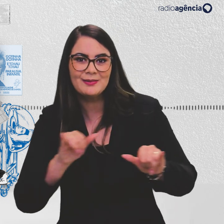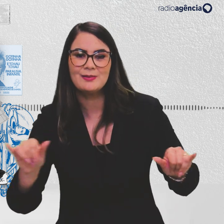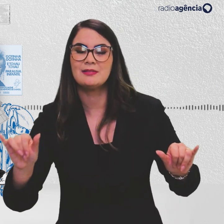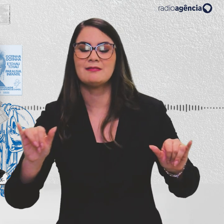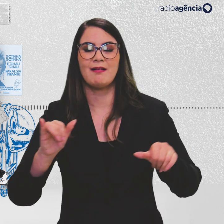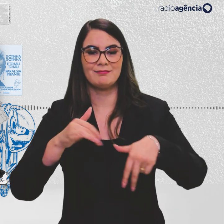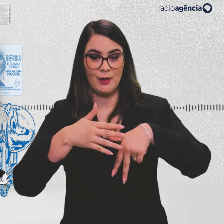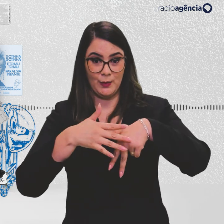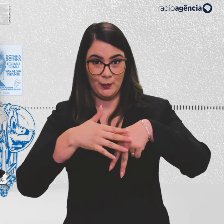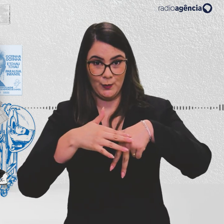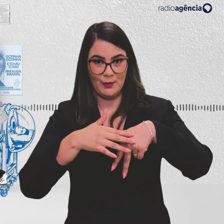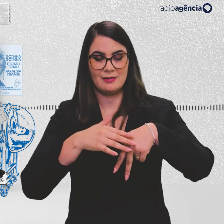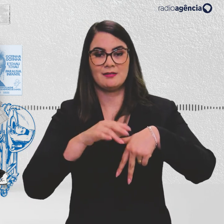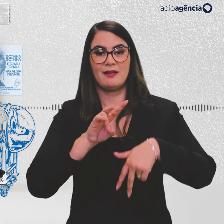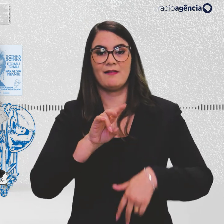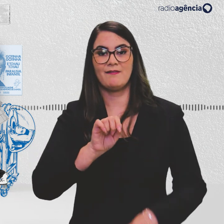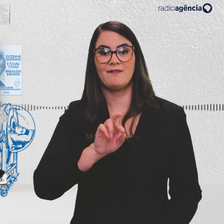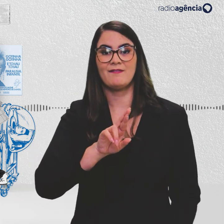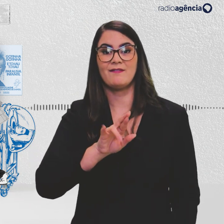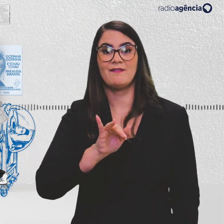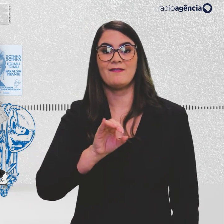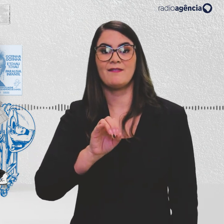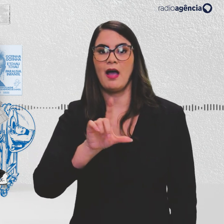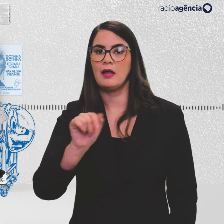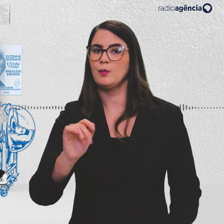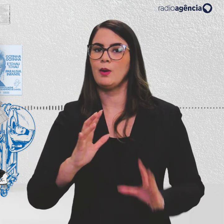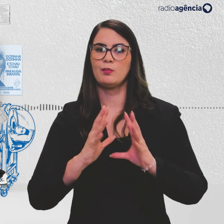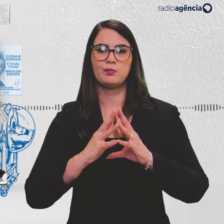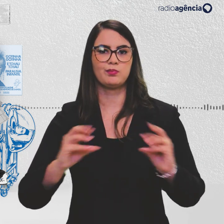erradicação da varíola em todo o planeta.